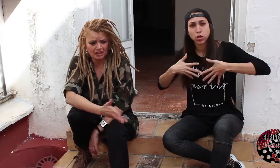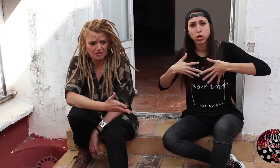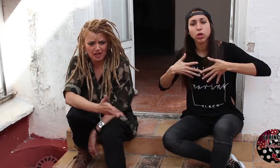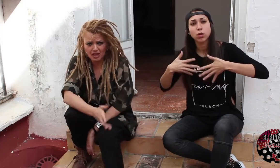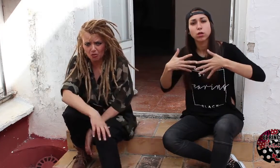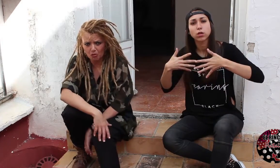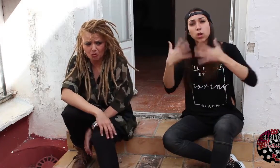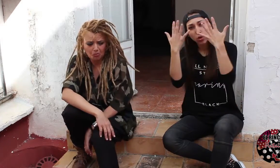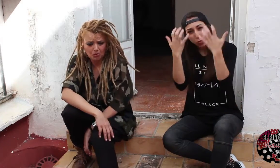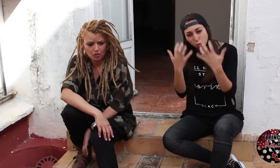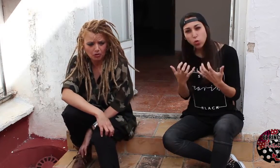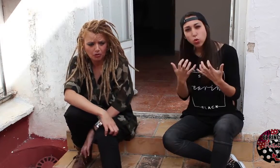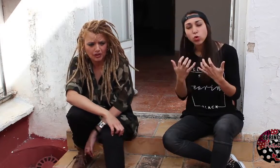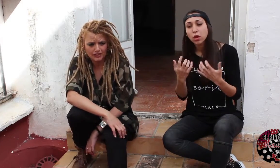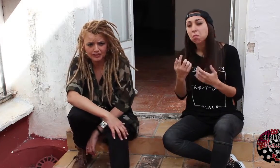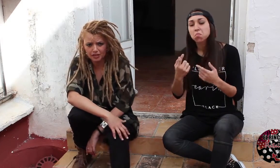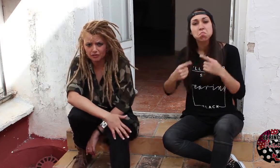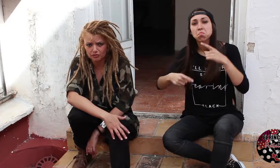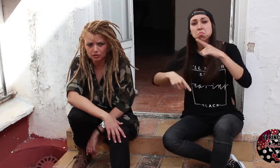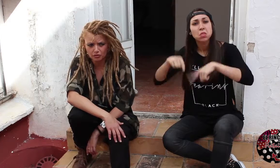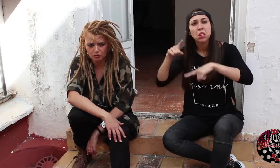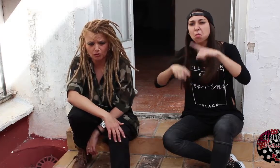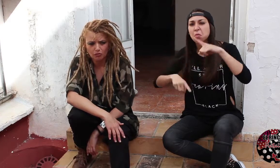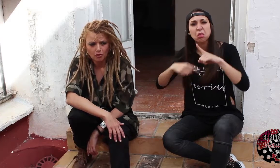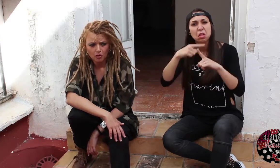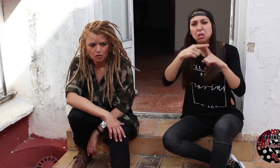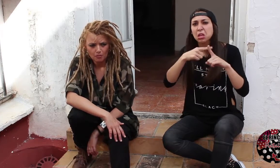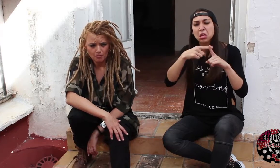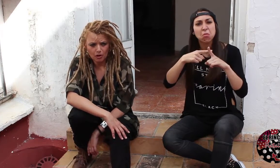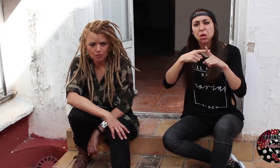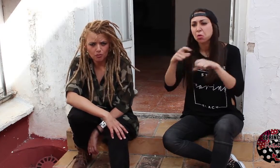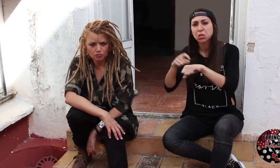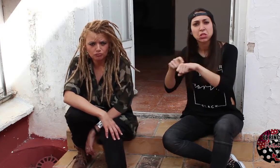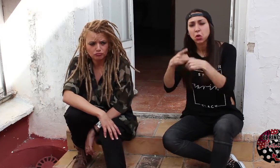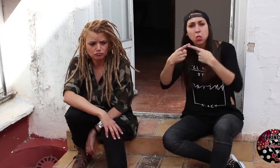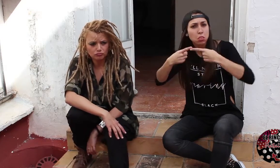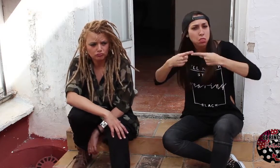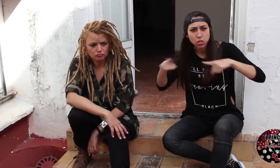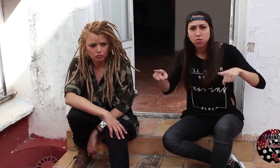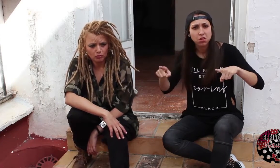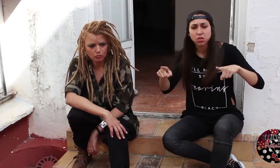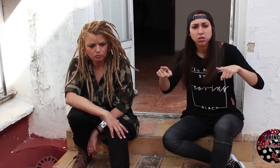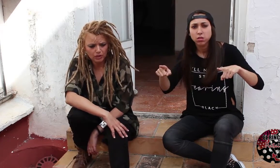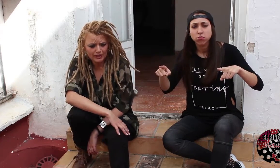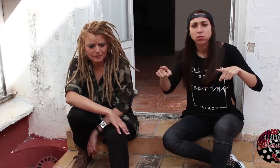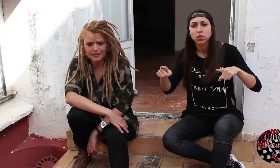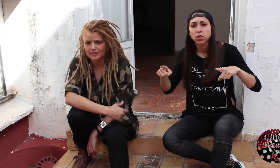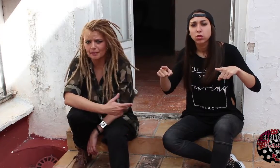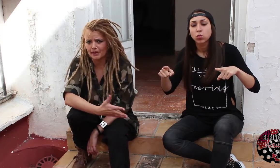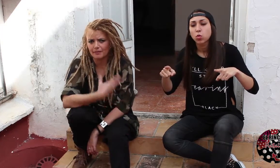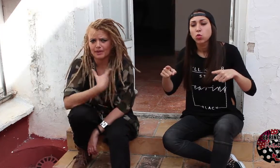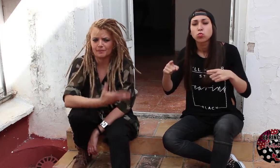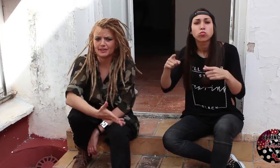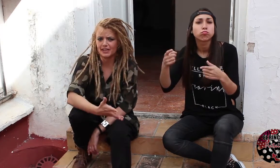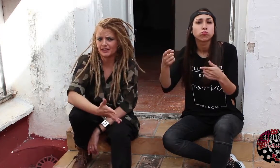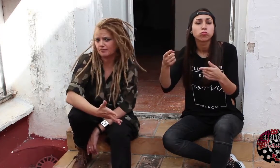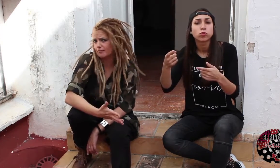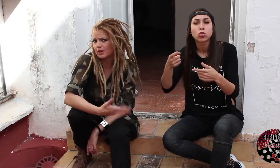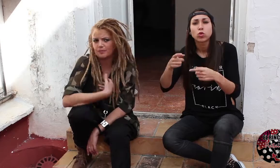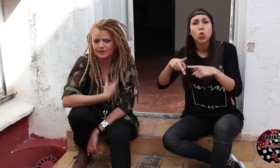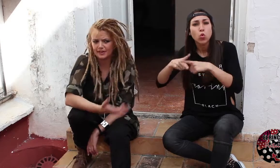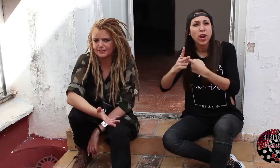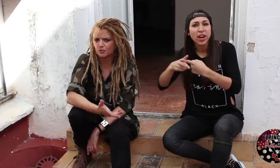independientemente del nivel o del estilo sino más como una herramienta para